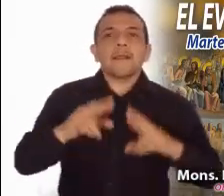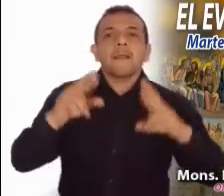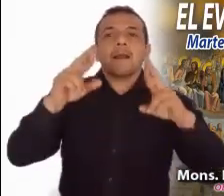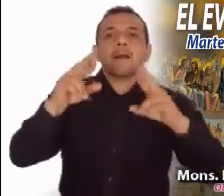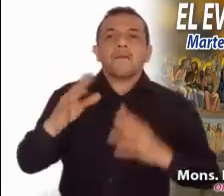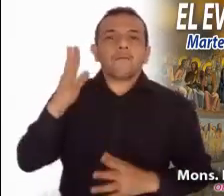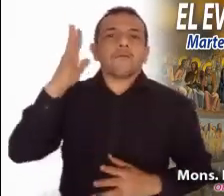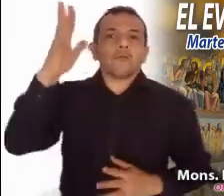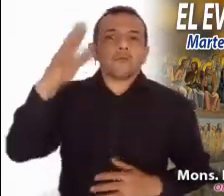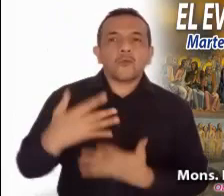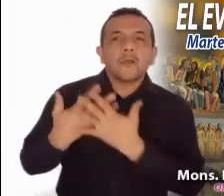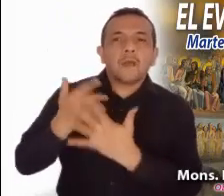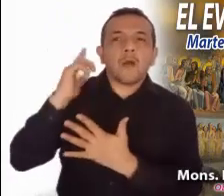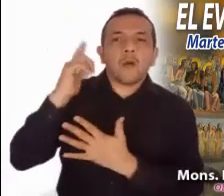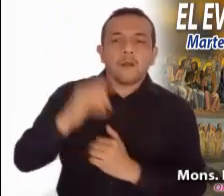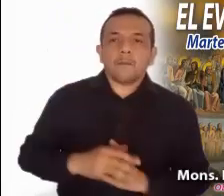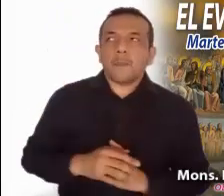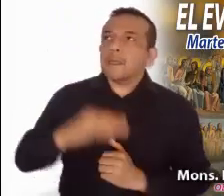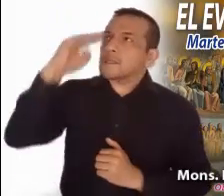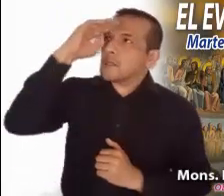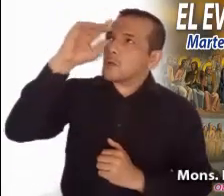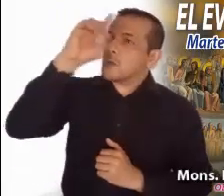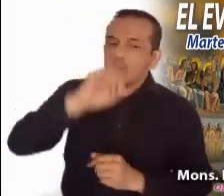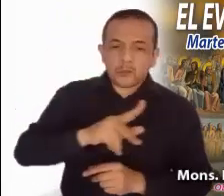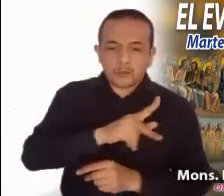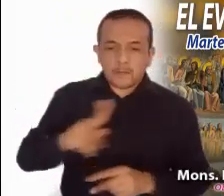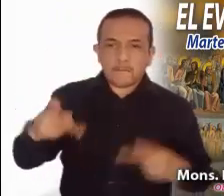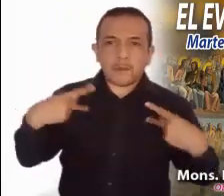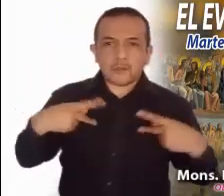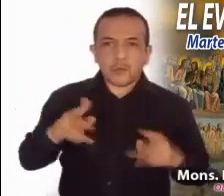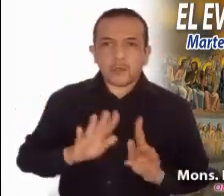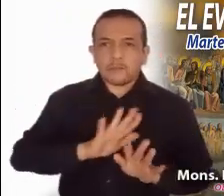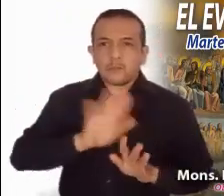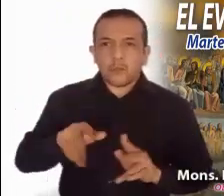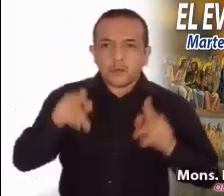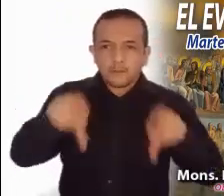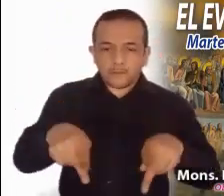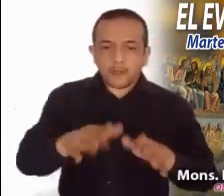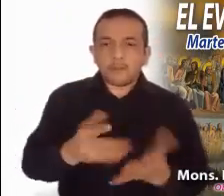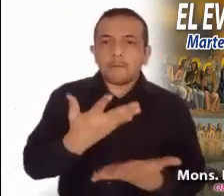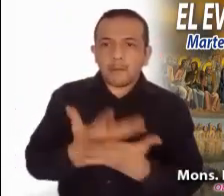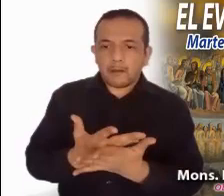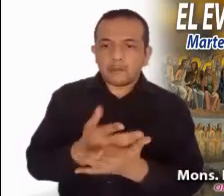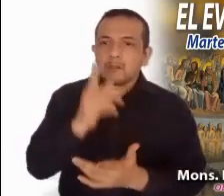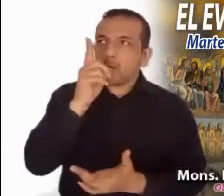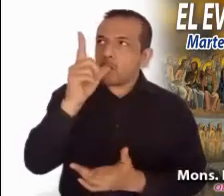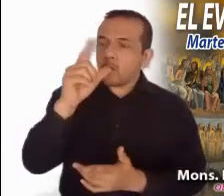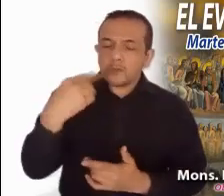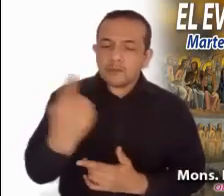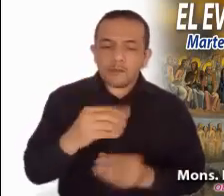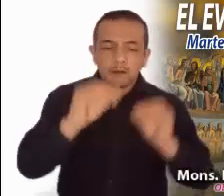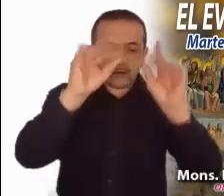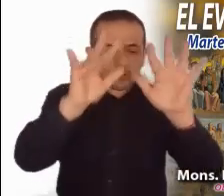resurrección y nuestra esperanza. Dale Señor eterno descanso, brille para ellos la luz